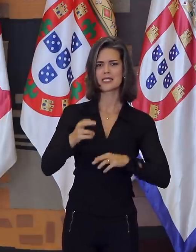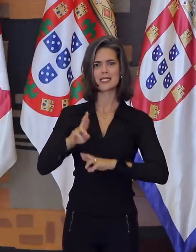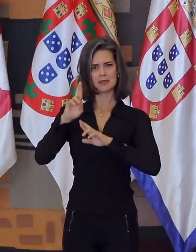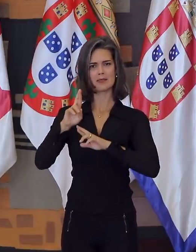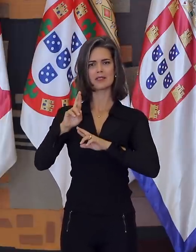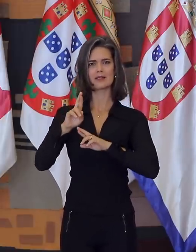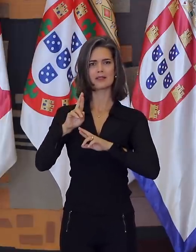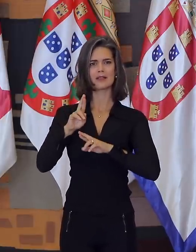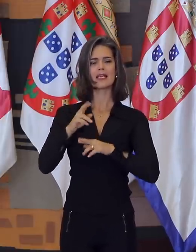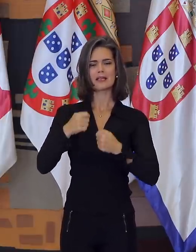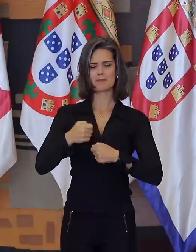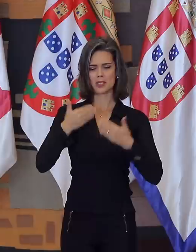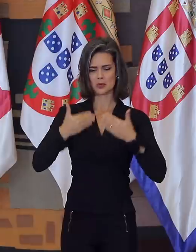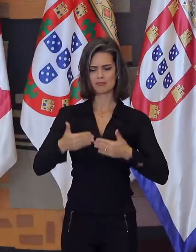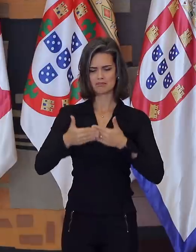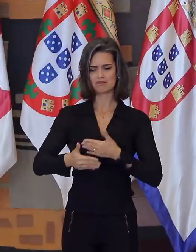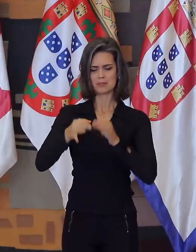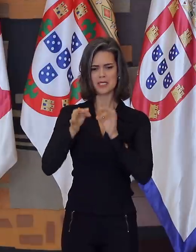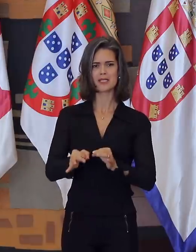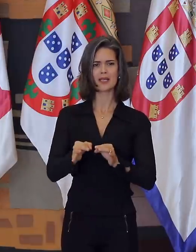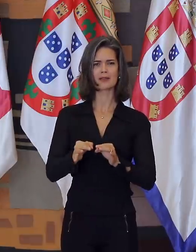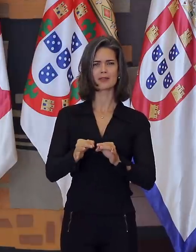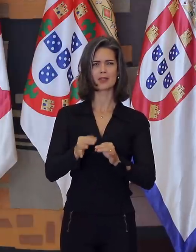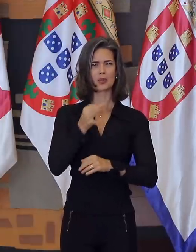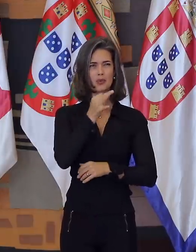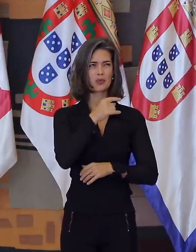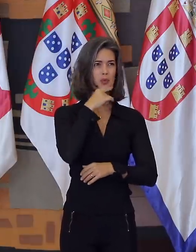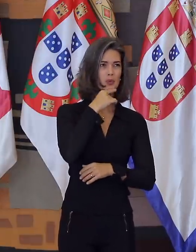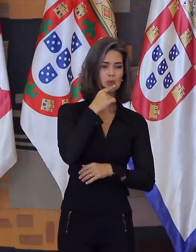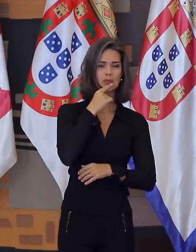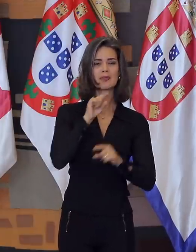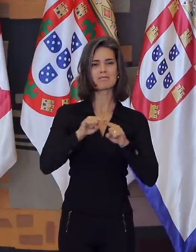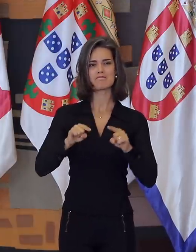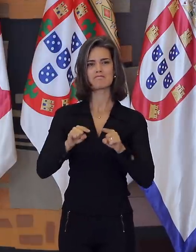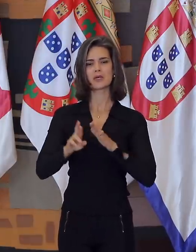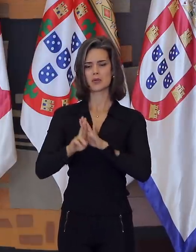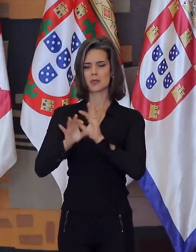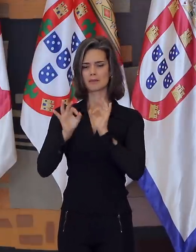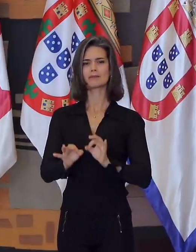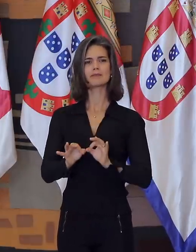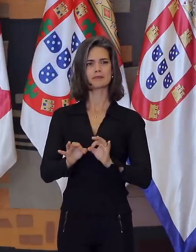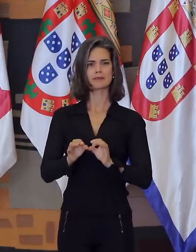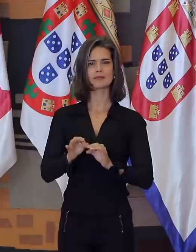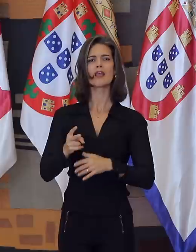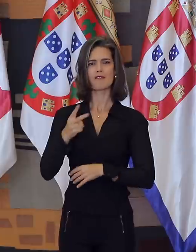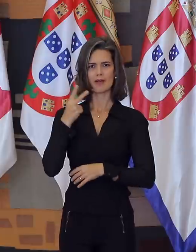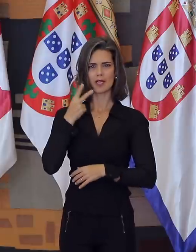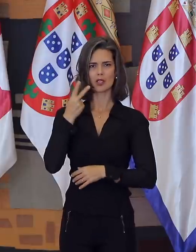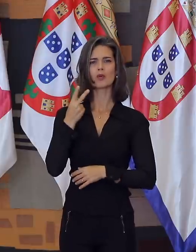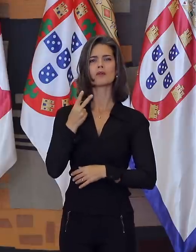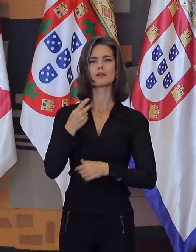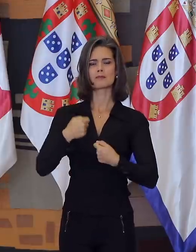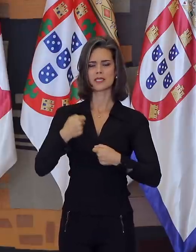avançando com coerência, ainda que o futuro guarde mais incertezas. É fiel às suas convicções, mesmo sabendo dos